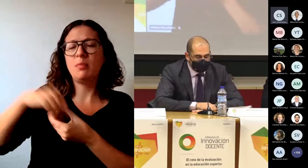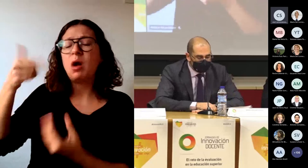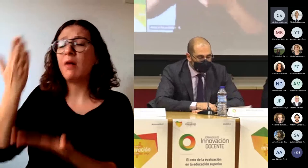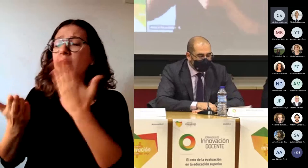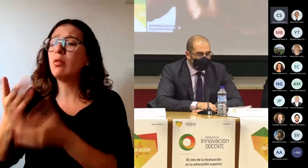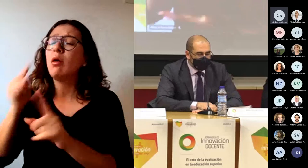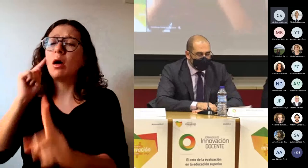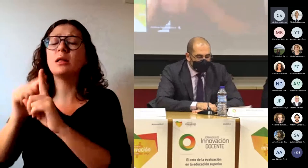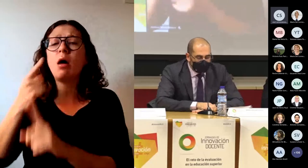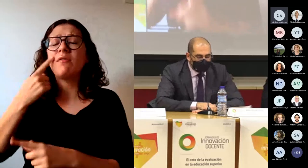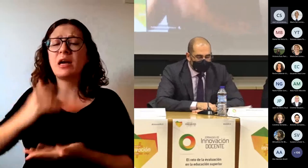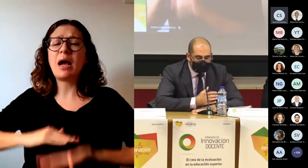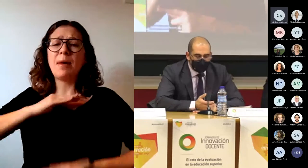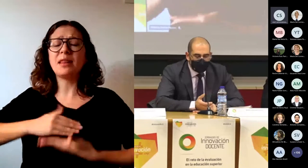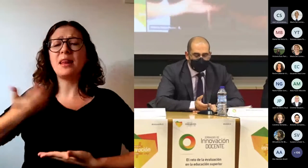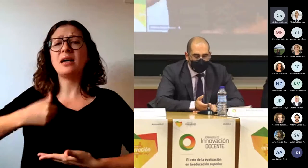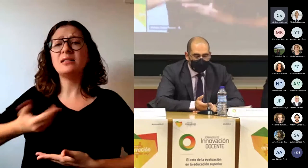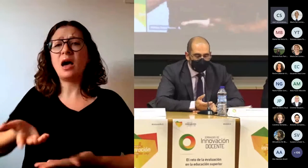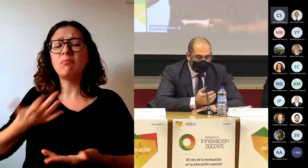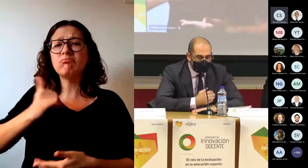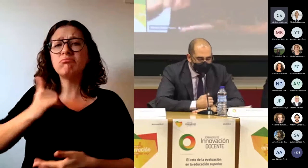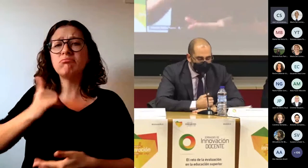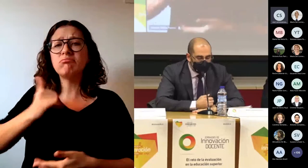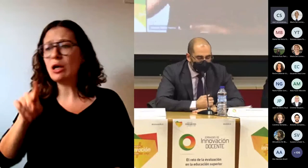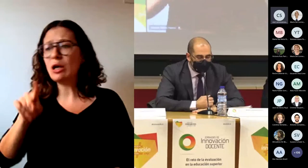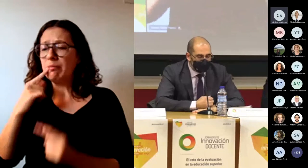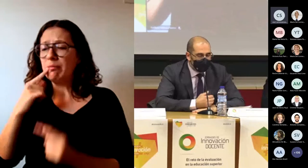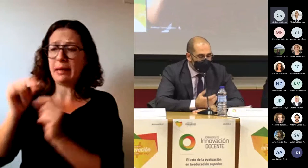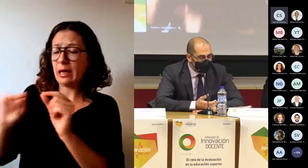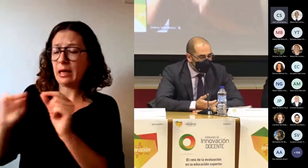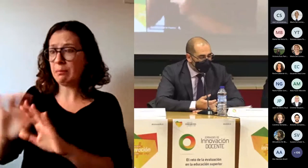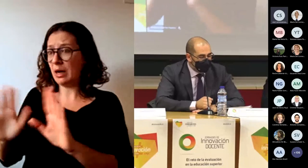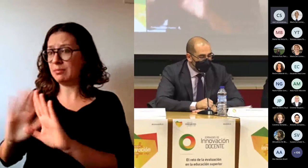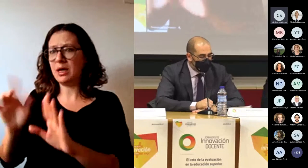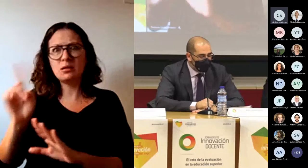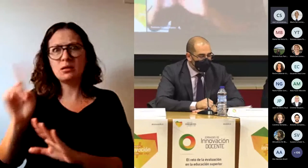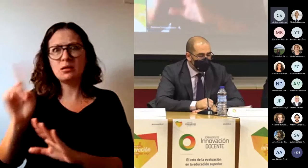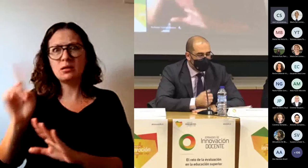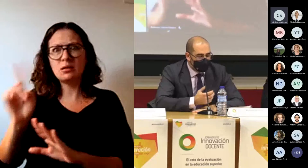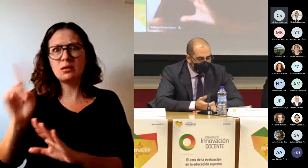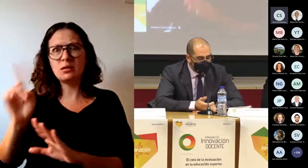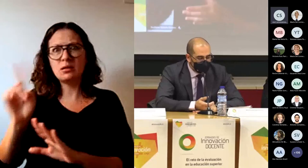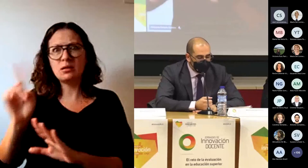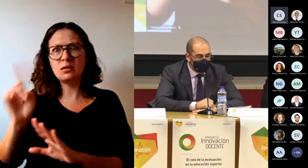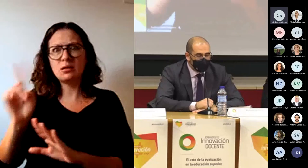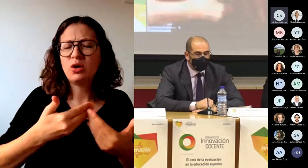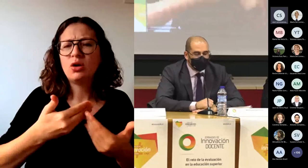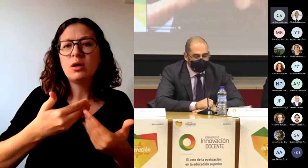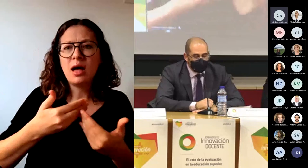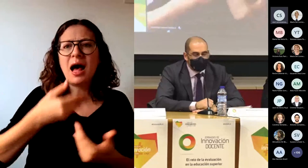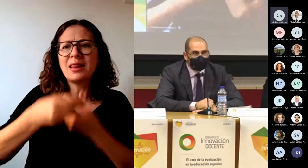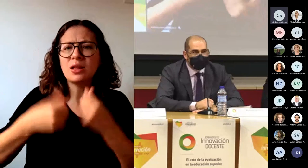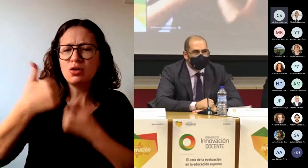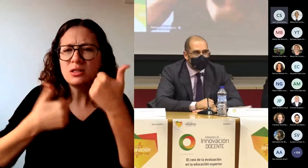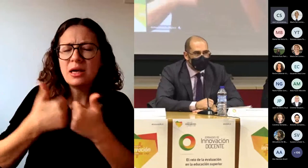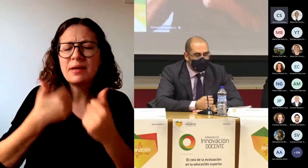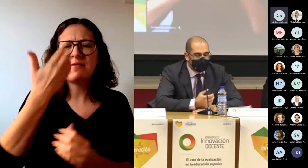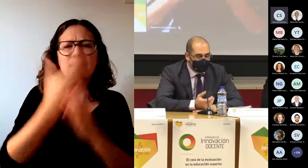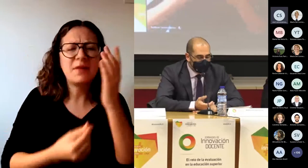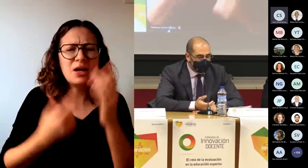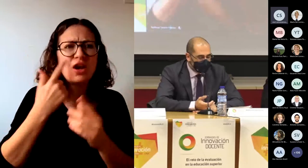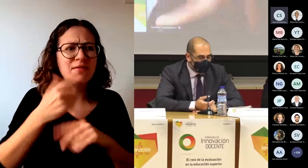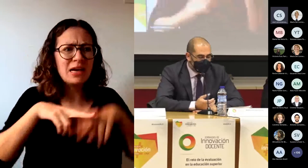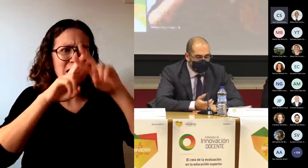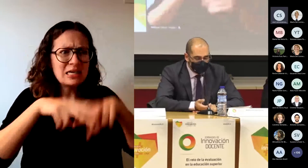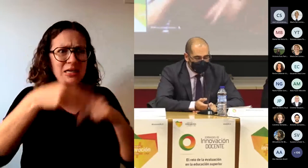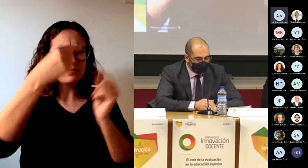adquiridas. Sí, realizando un examen, revisándolo, hablándolo con el docente, haciéndolo de nuevo, fallando, el estudiante